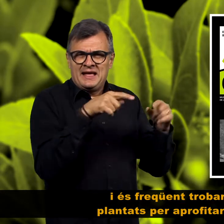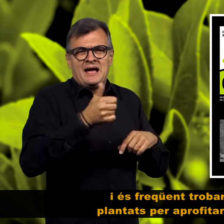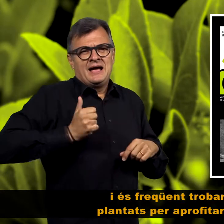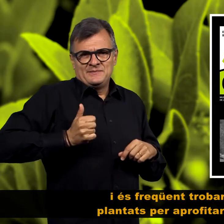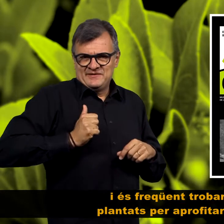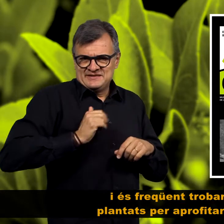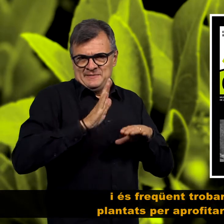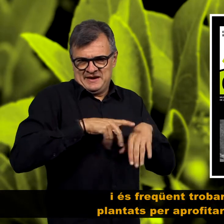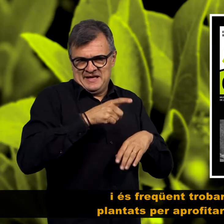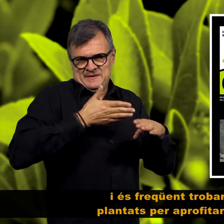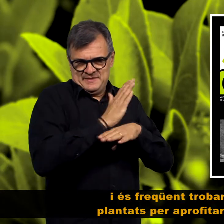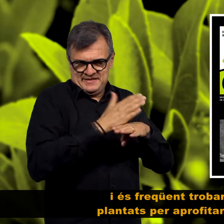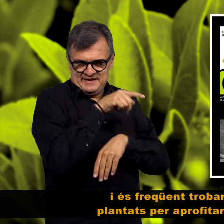plantats per aprofitar-ne la fusta.